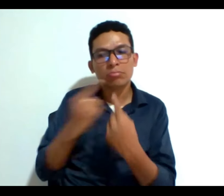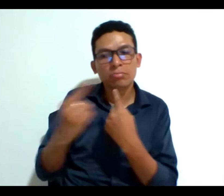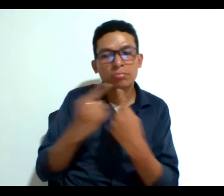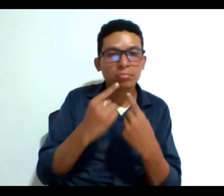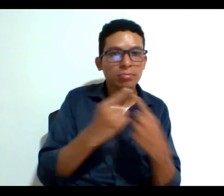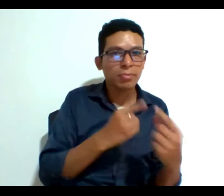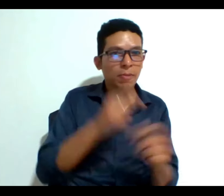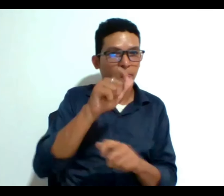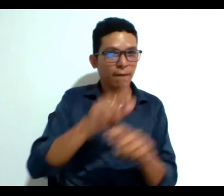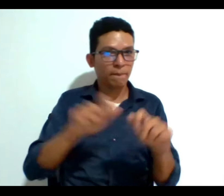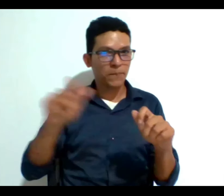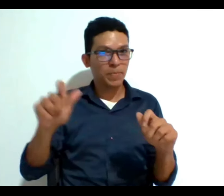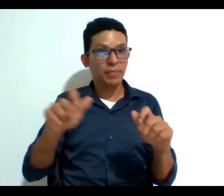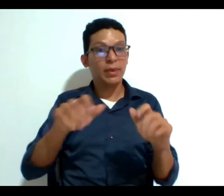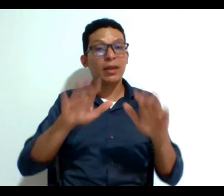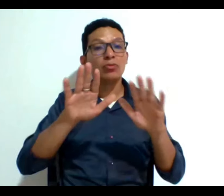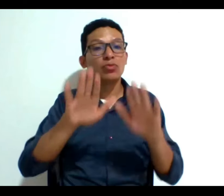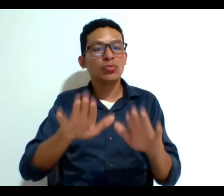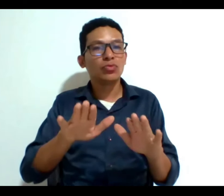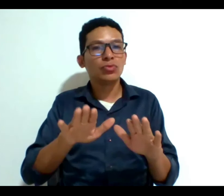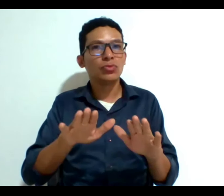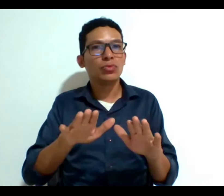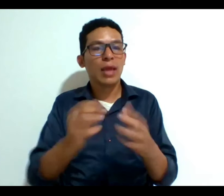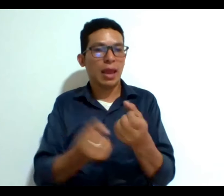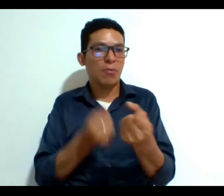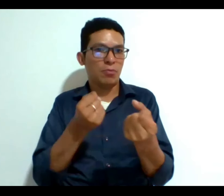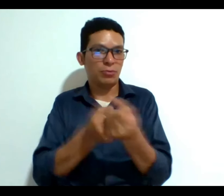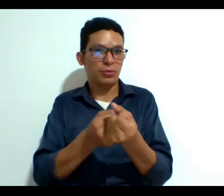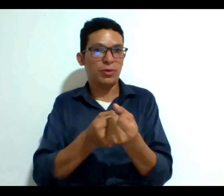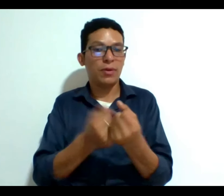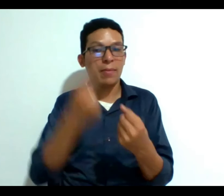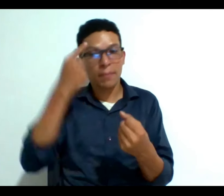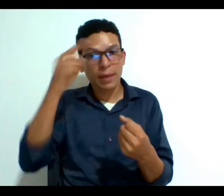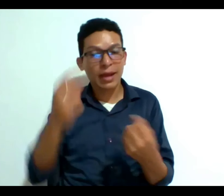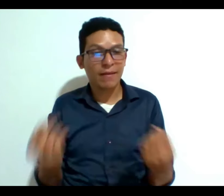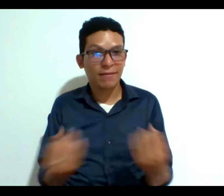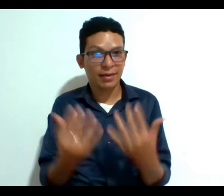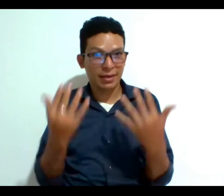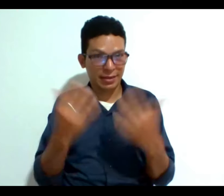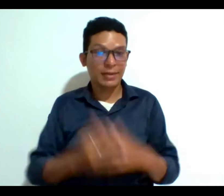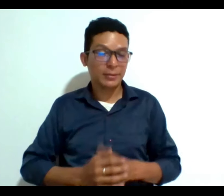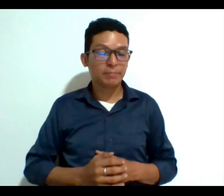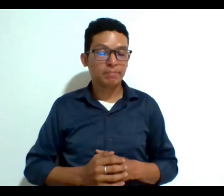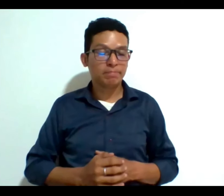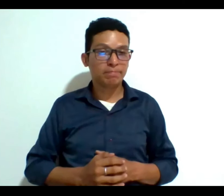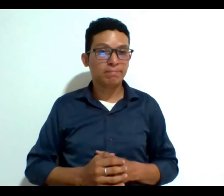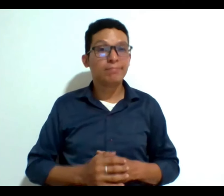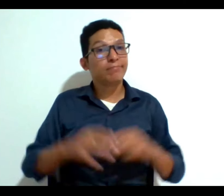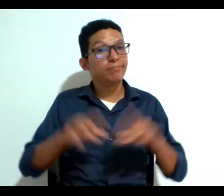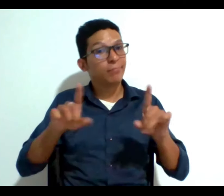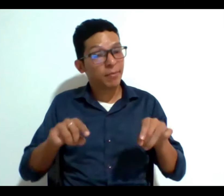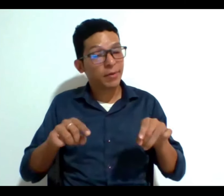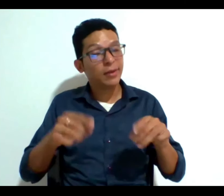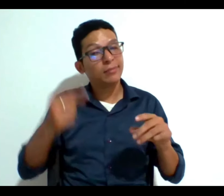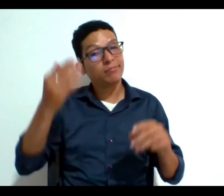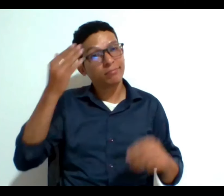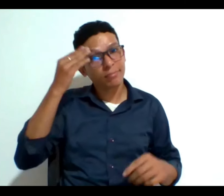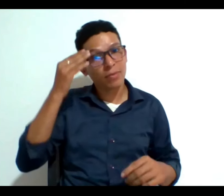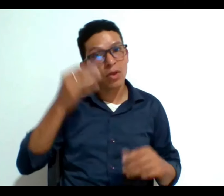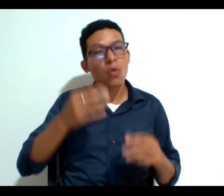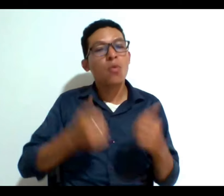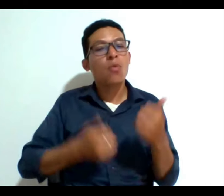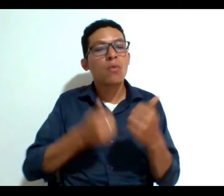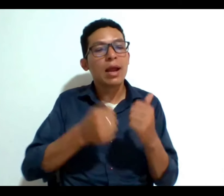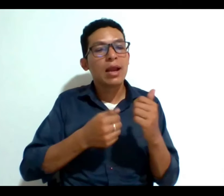queridos con sus personas de apoyo para la vida y por supuesto que revisen cuáles son las formalidades